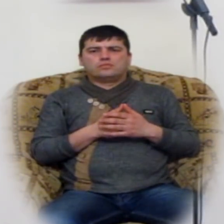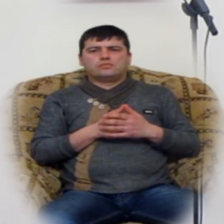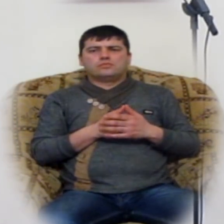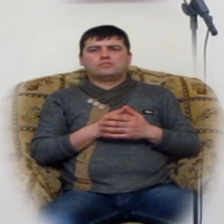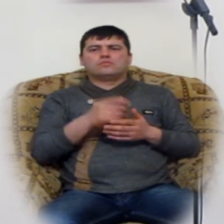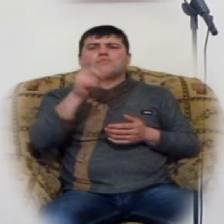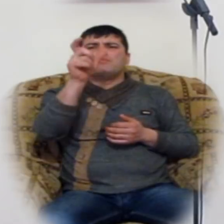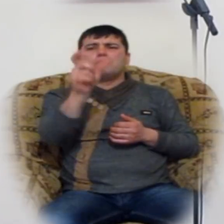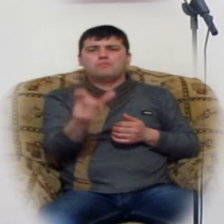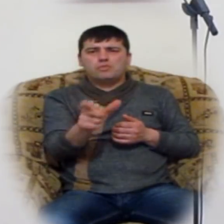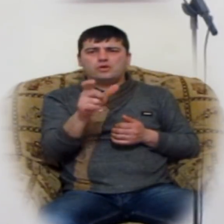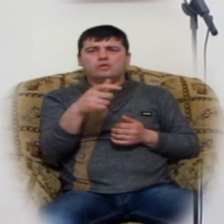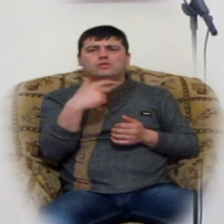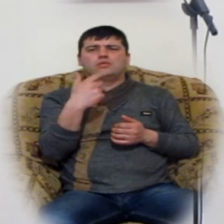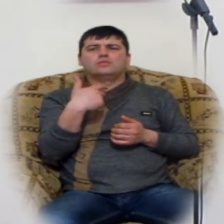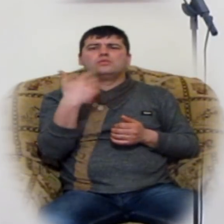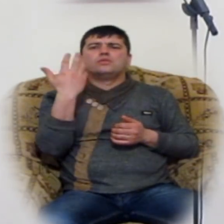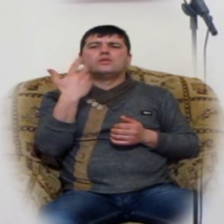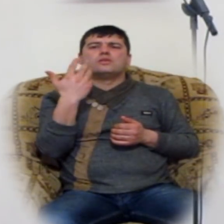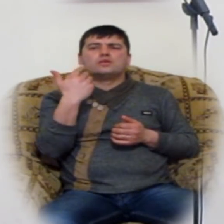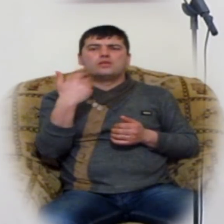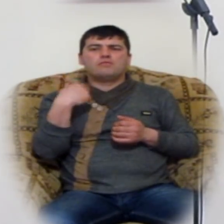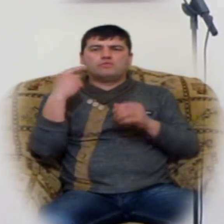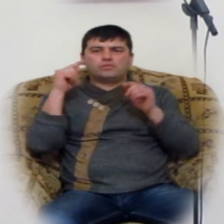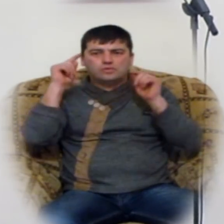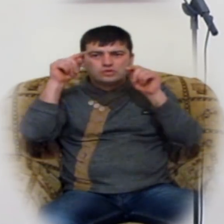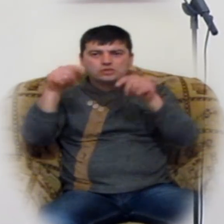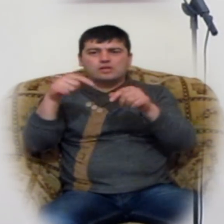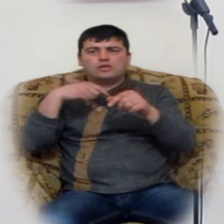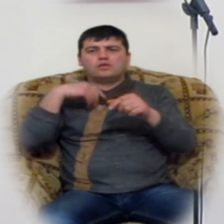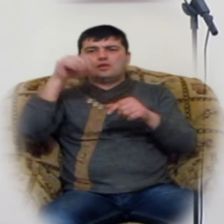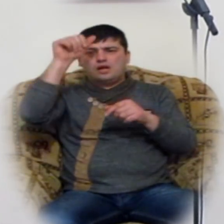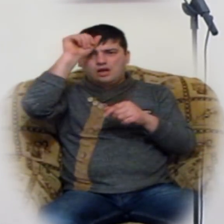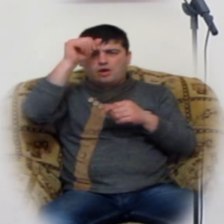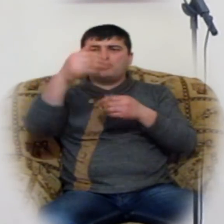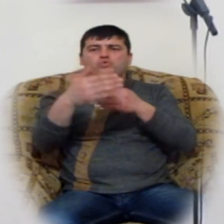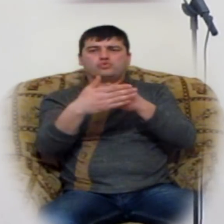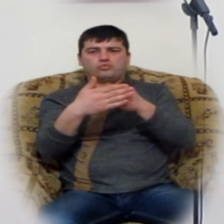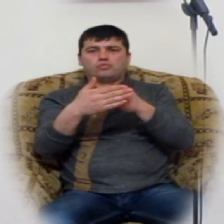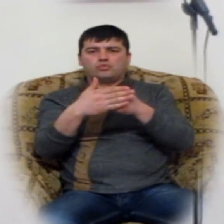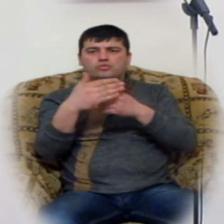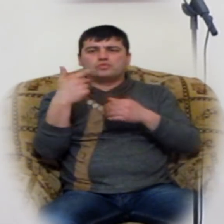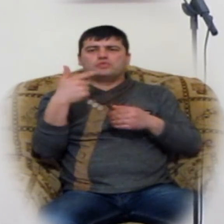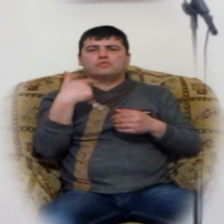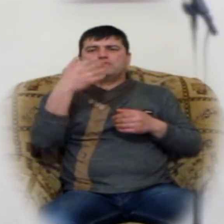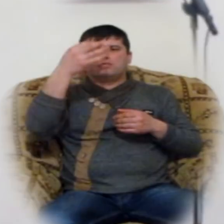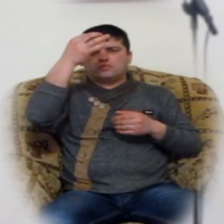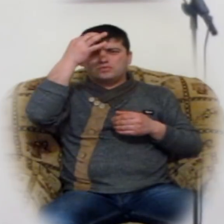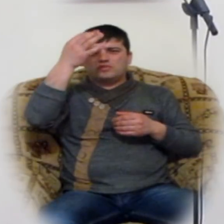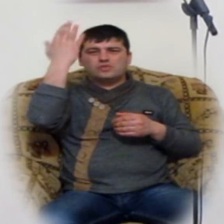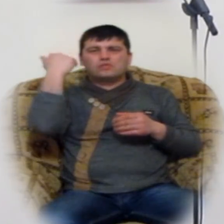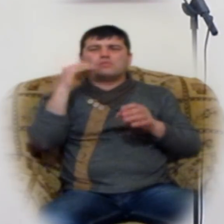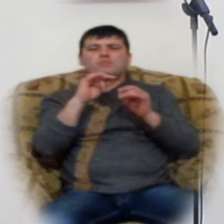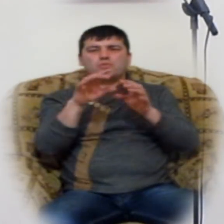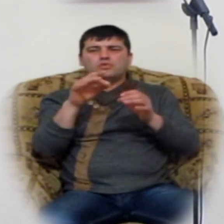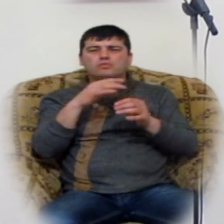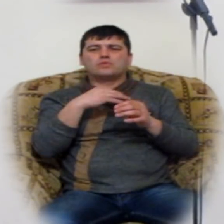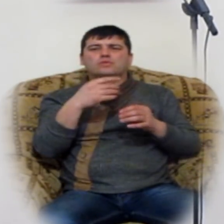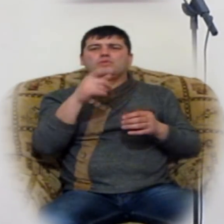Մադը, երբո դարձի է գարլից, երբոր աստուն է մոտենում, հիշեցրեր ենք ես մասին, մարդը ինքը